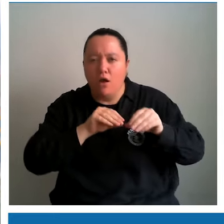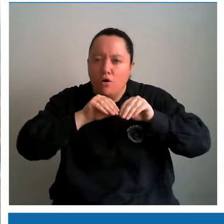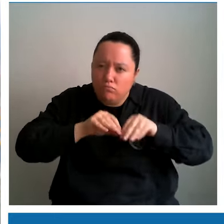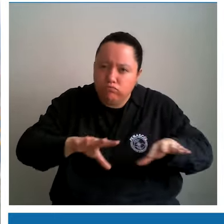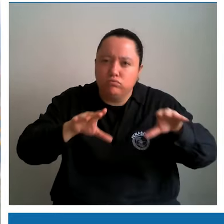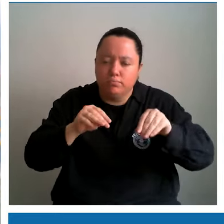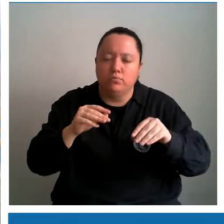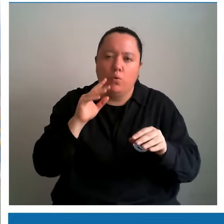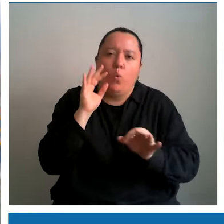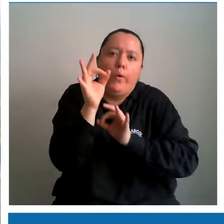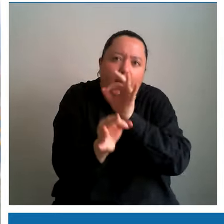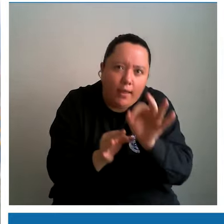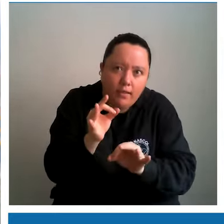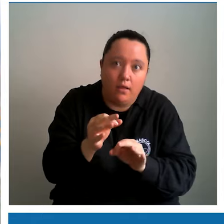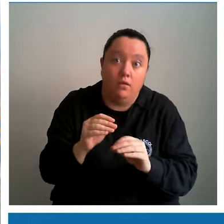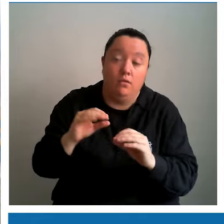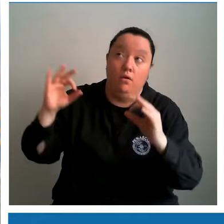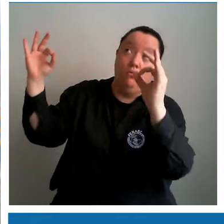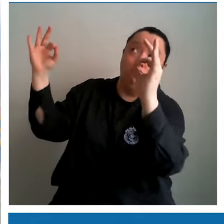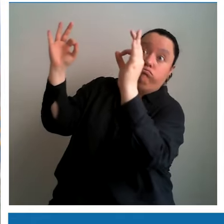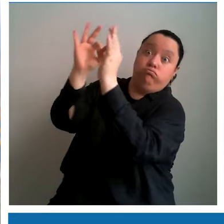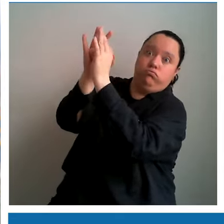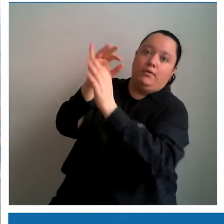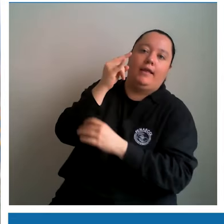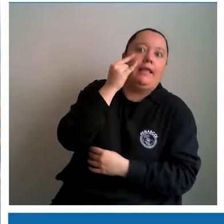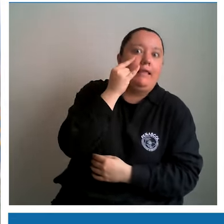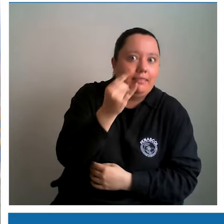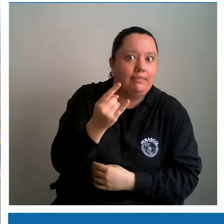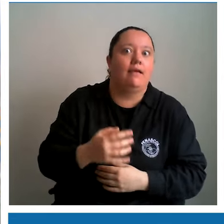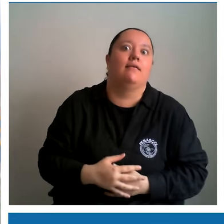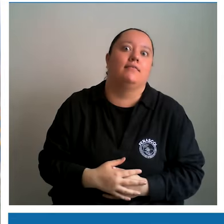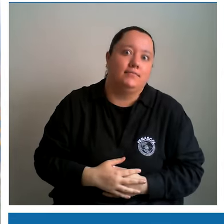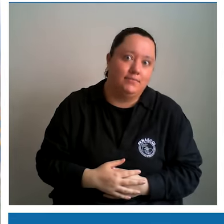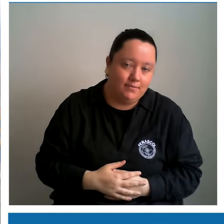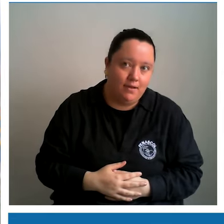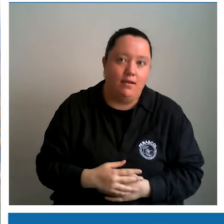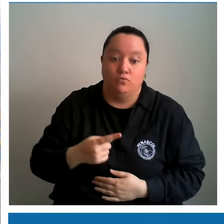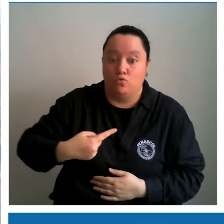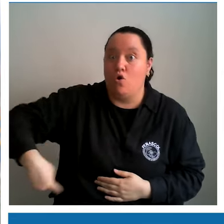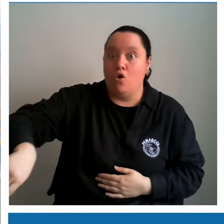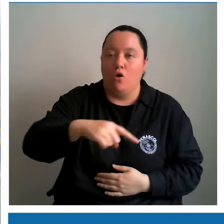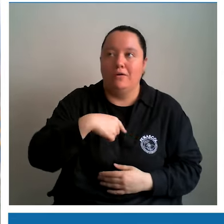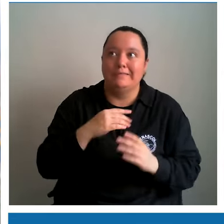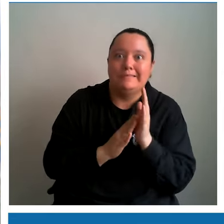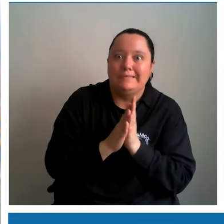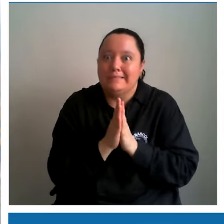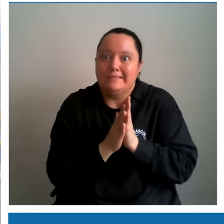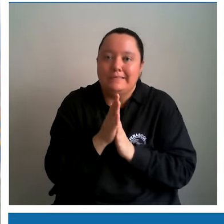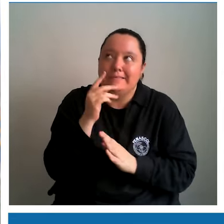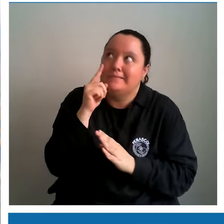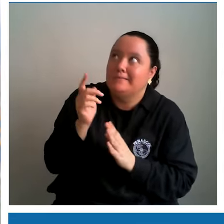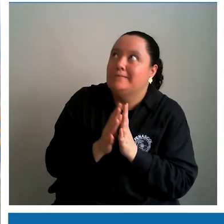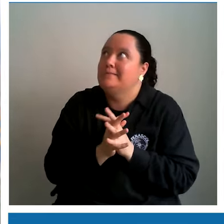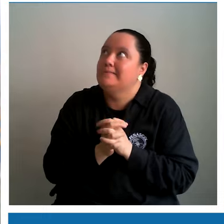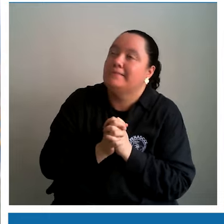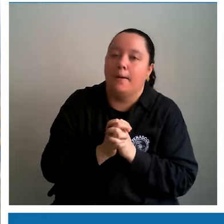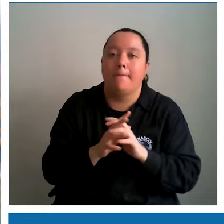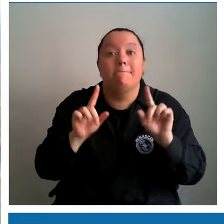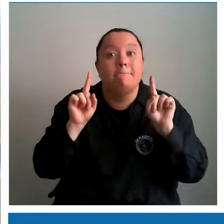mano del planetario distrital vamos a estar mandando unos mensajes de cuidado. Va a ser un eclipse, es muy interesante. Vamos a